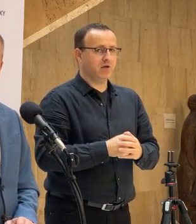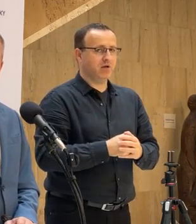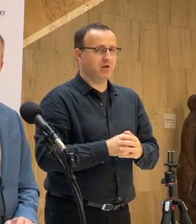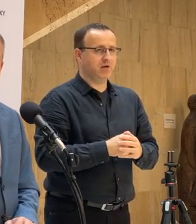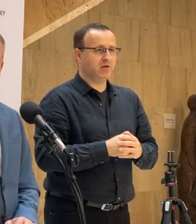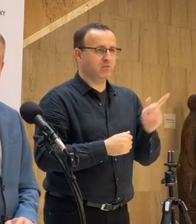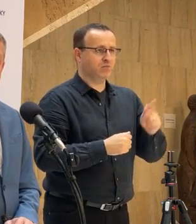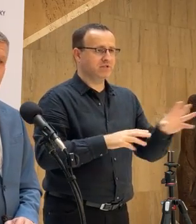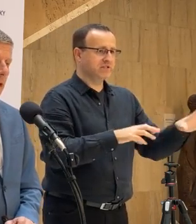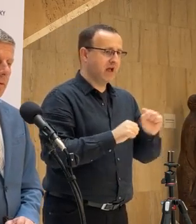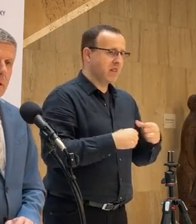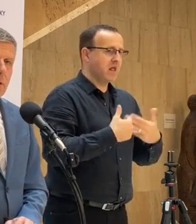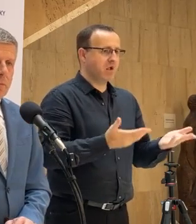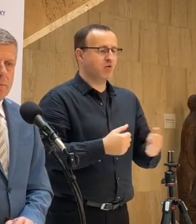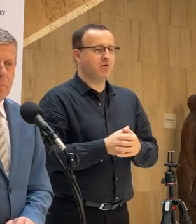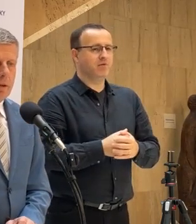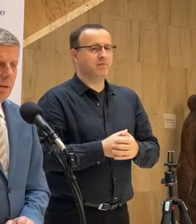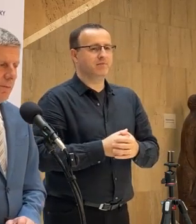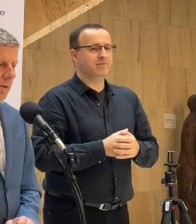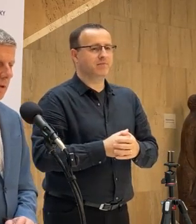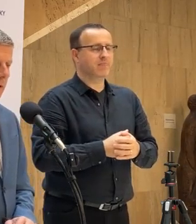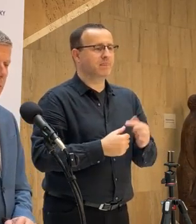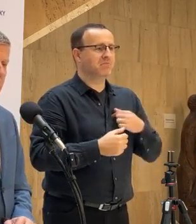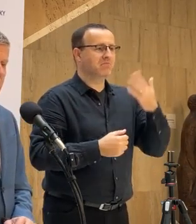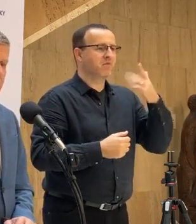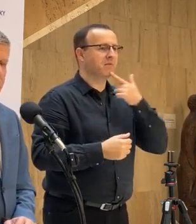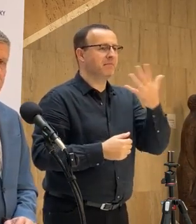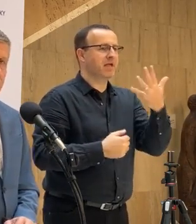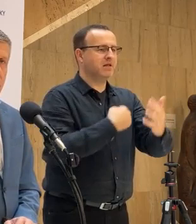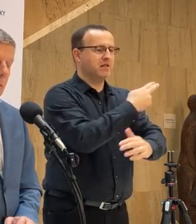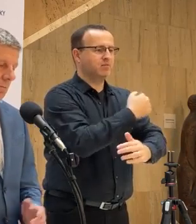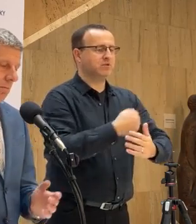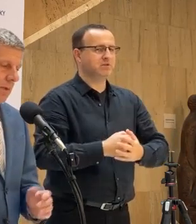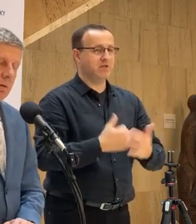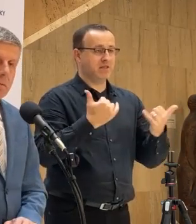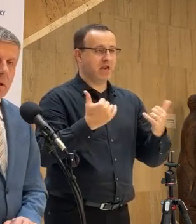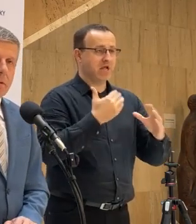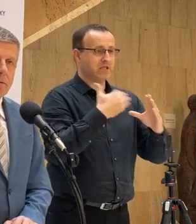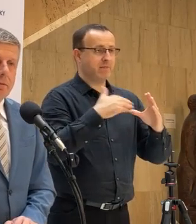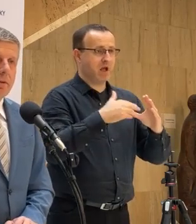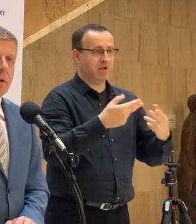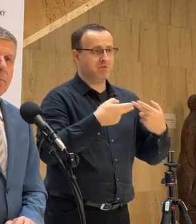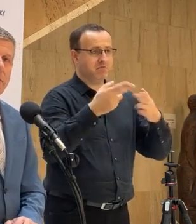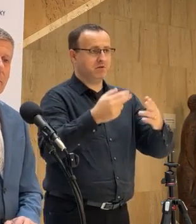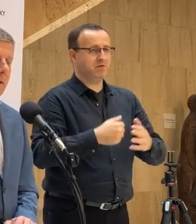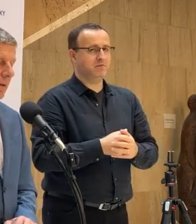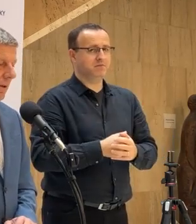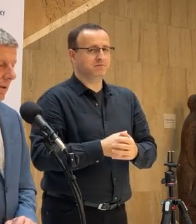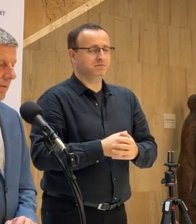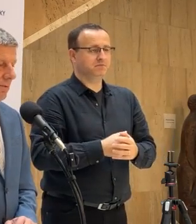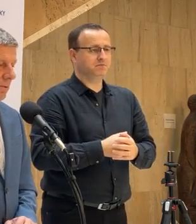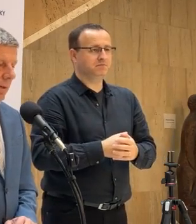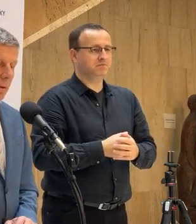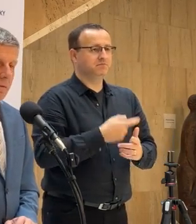Musí to byť nejakú smálená, ale vôzni dané? Ja neviem o piatich nemocniciach. Hej. Až tak presne.